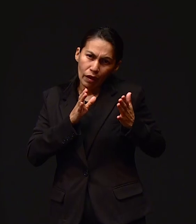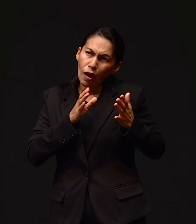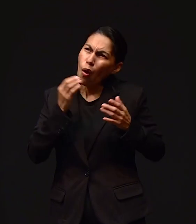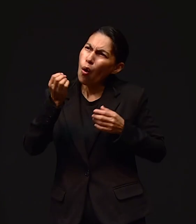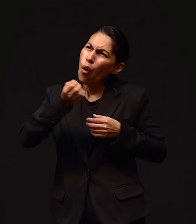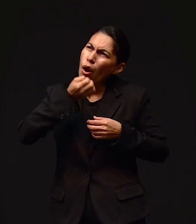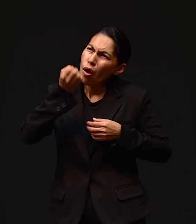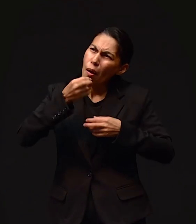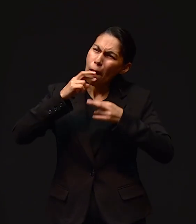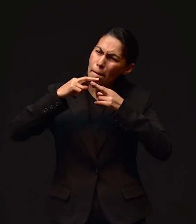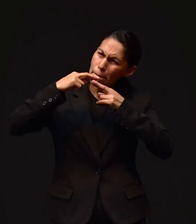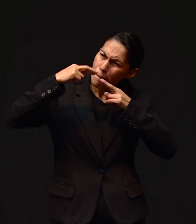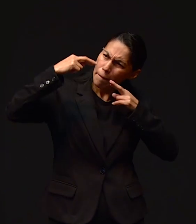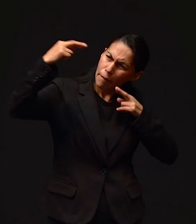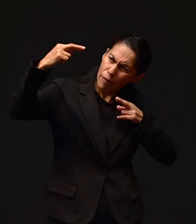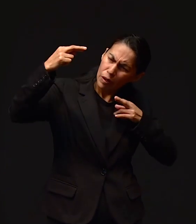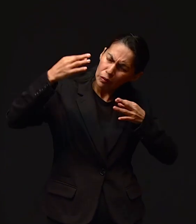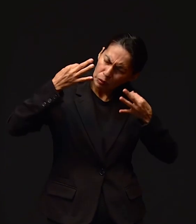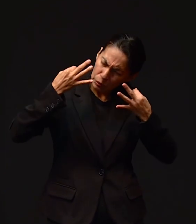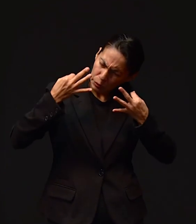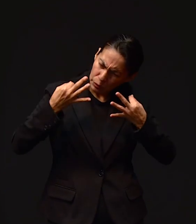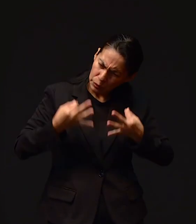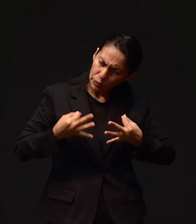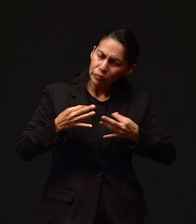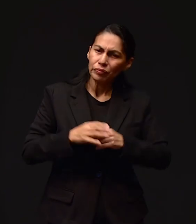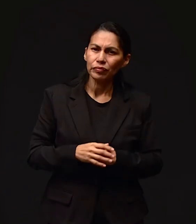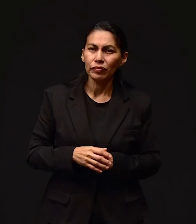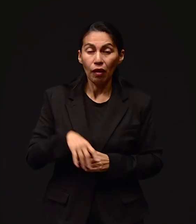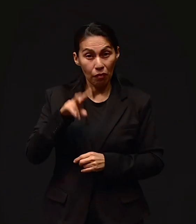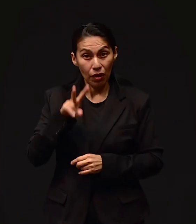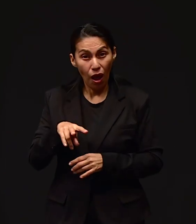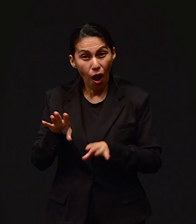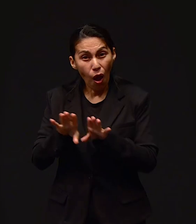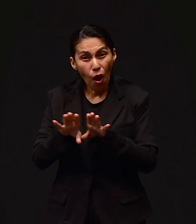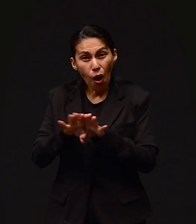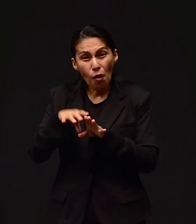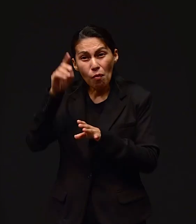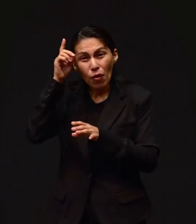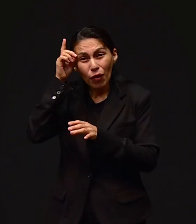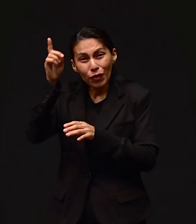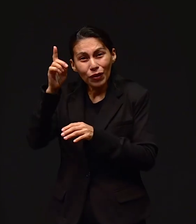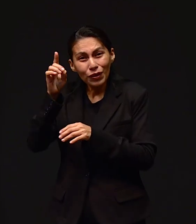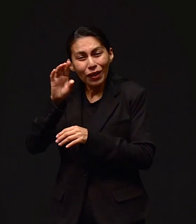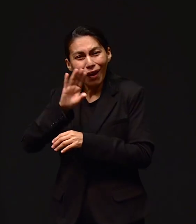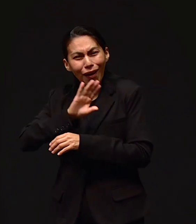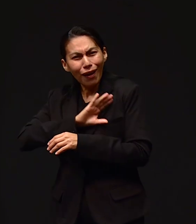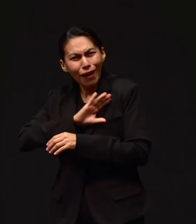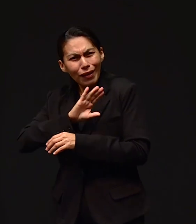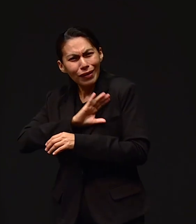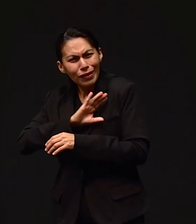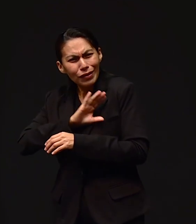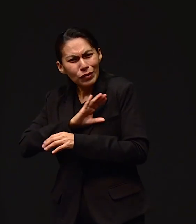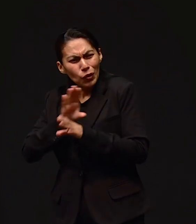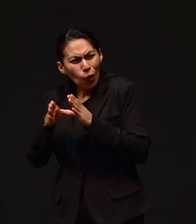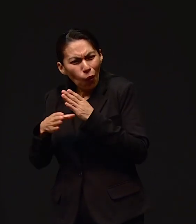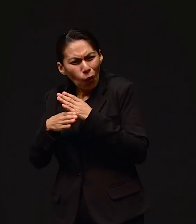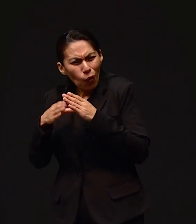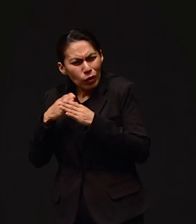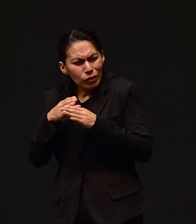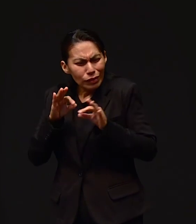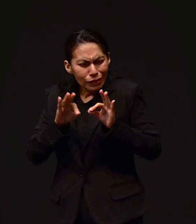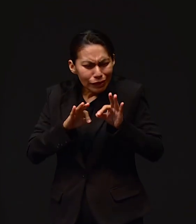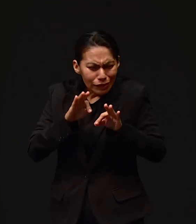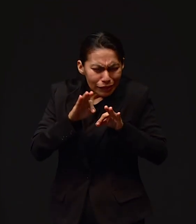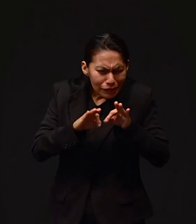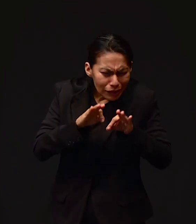íntima. Y es que a veces hasta Dios te hace pequeños detalles de cariños, cariñosos